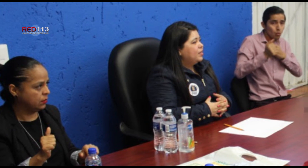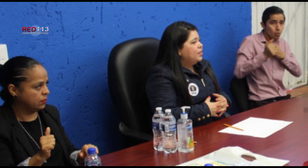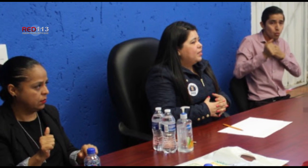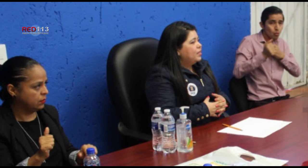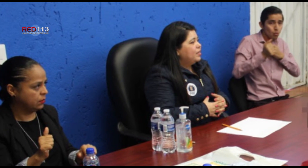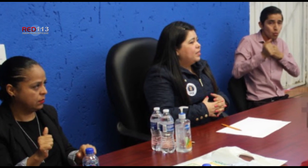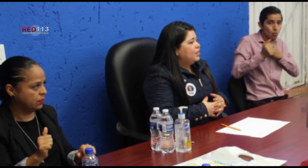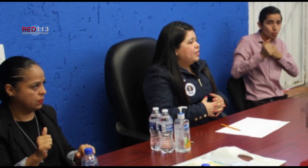13, Javier Magaña.